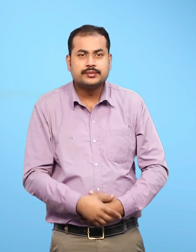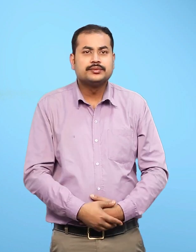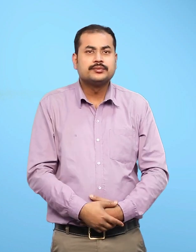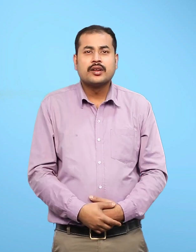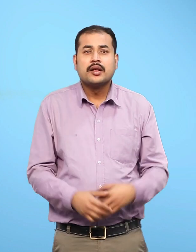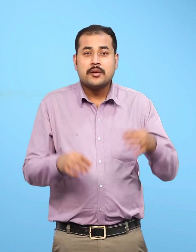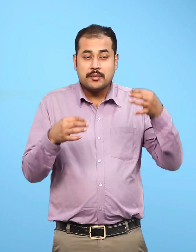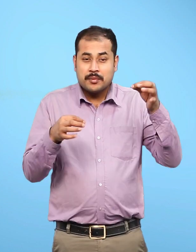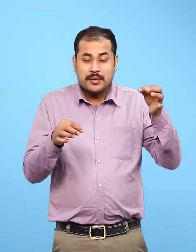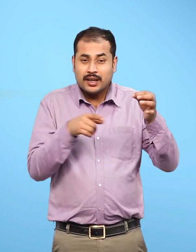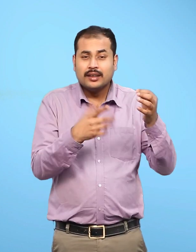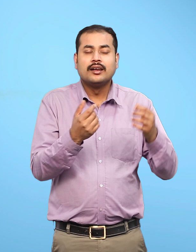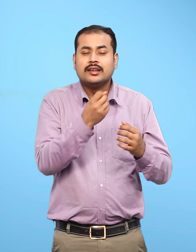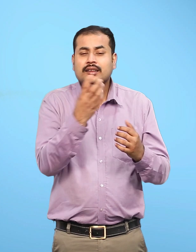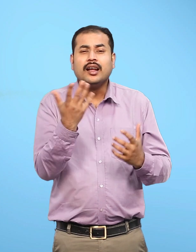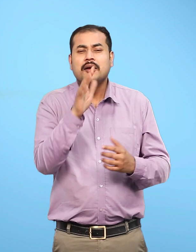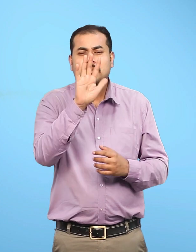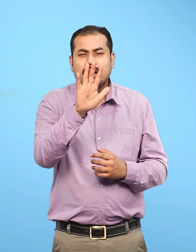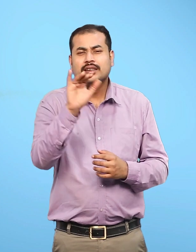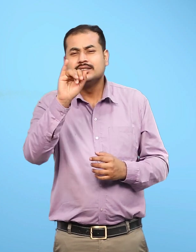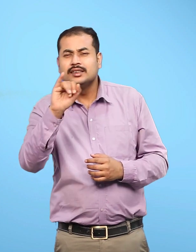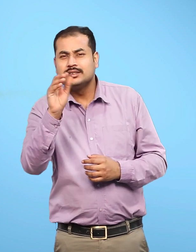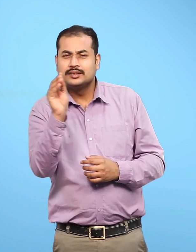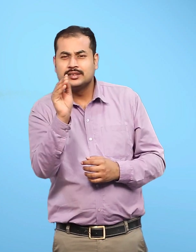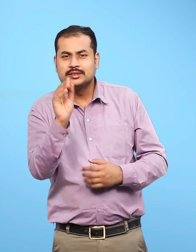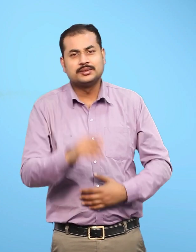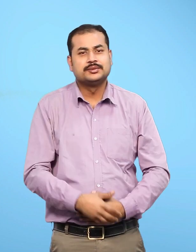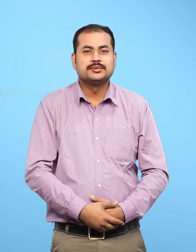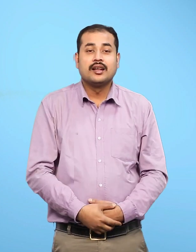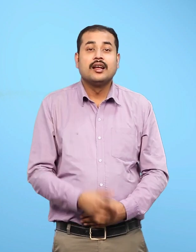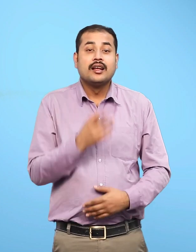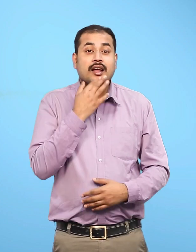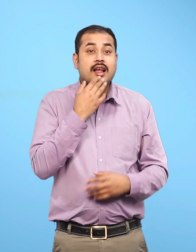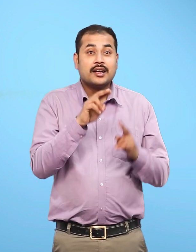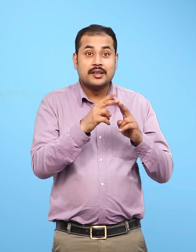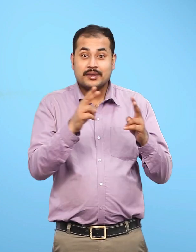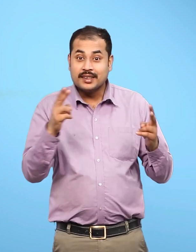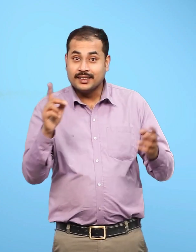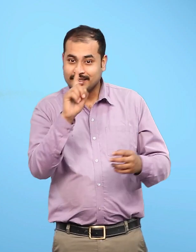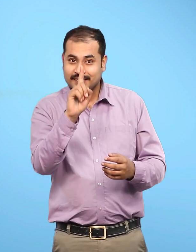पाँच छे कागज अलग-अलग मौम के रंग